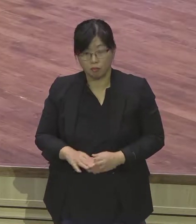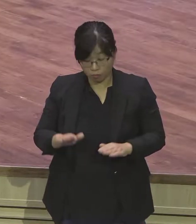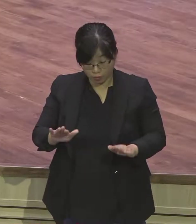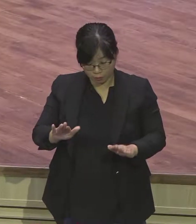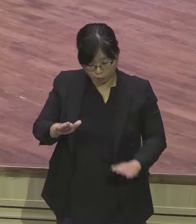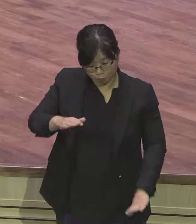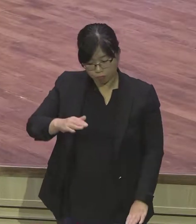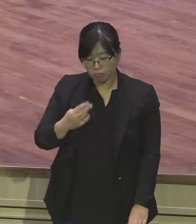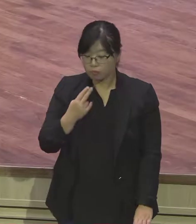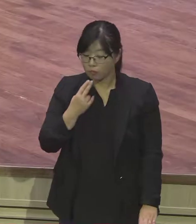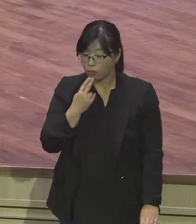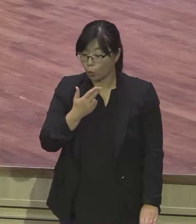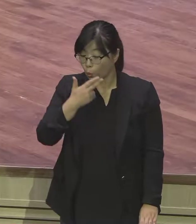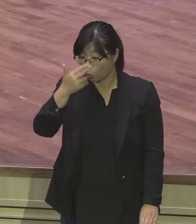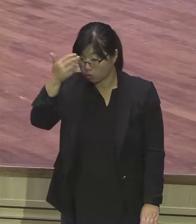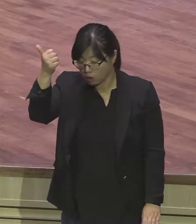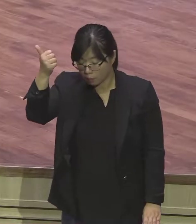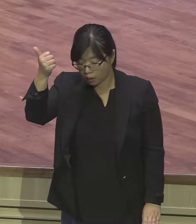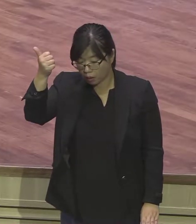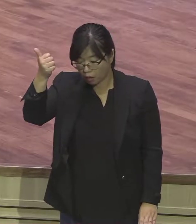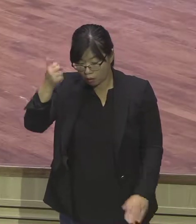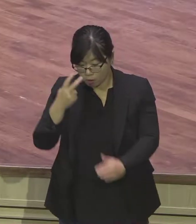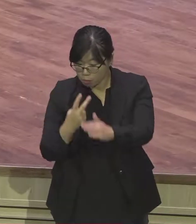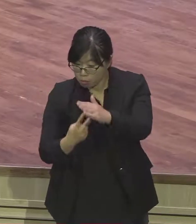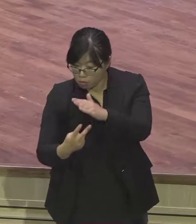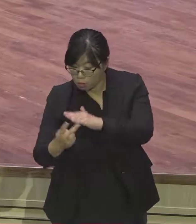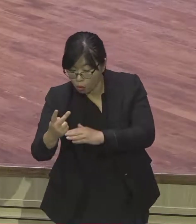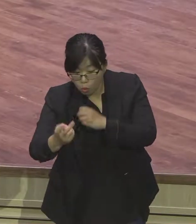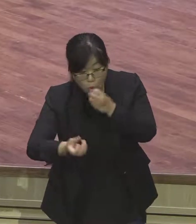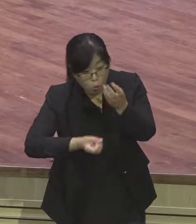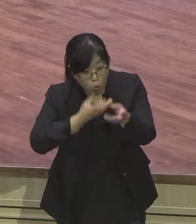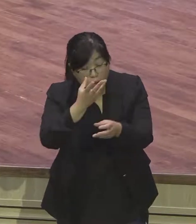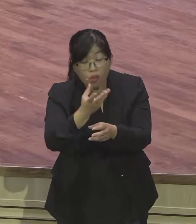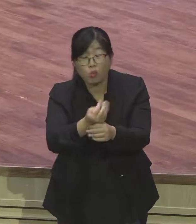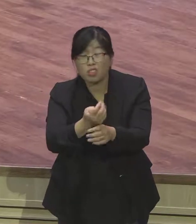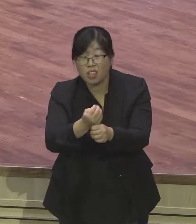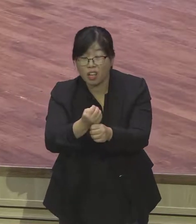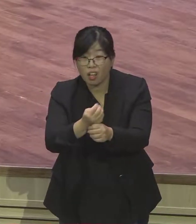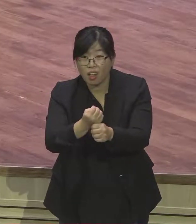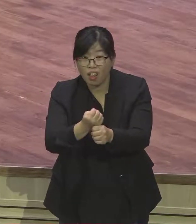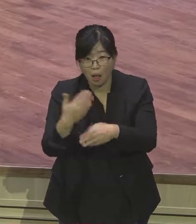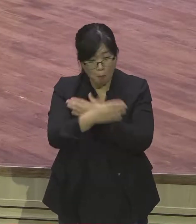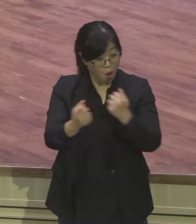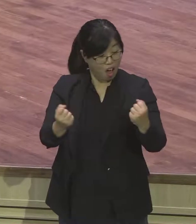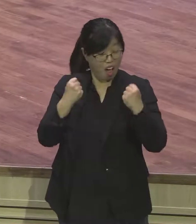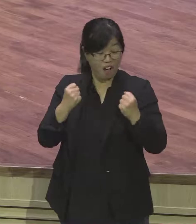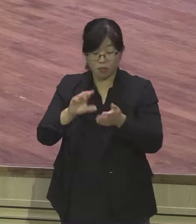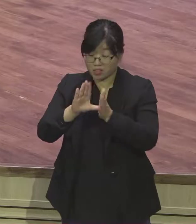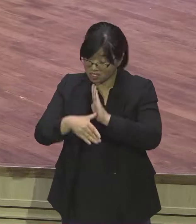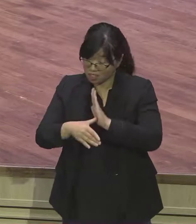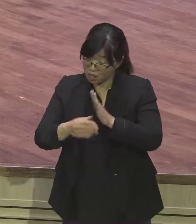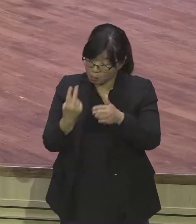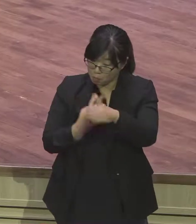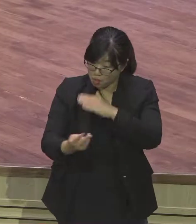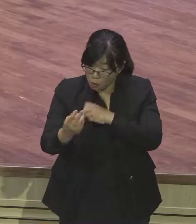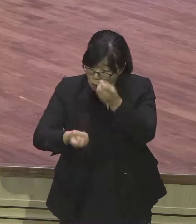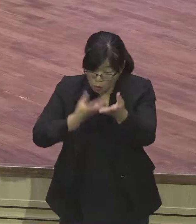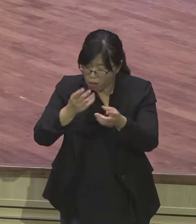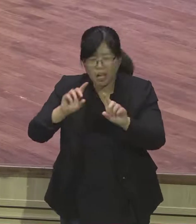죽는 시점에서 요셉이 자신의 유고를 매고 올라가라 올라가라 이 말은요 중요한 의미가 담겨져 있어요